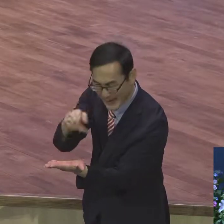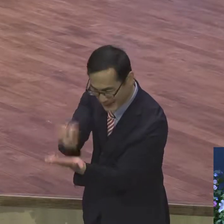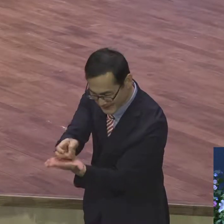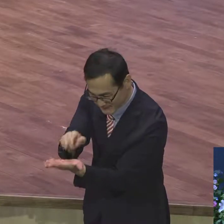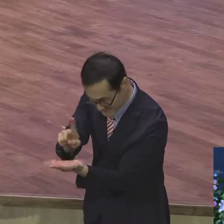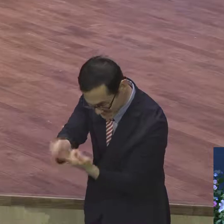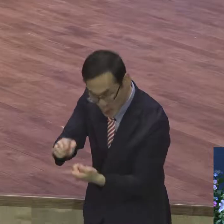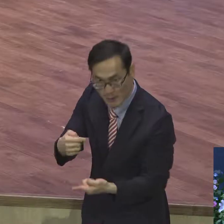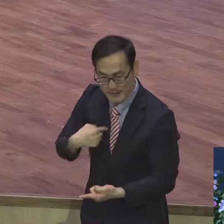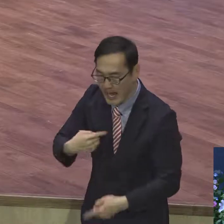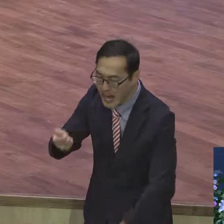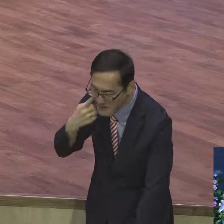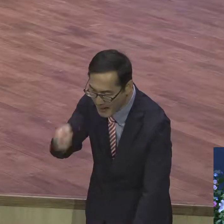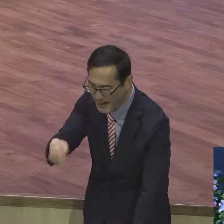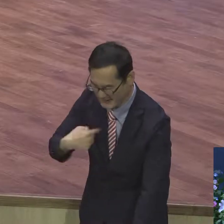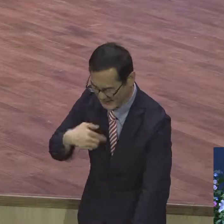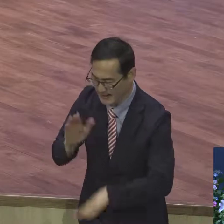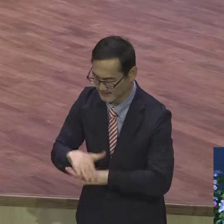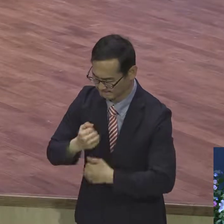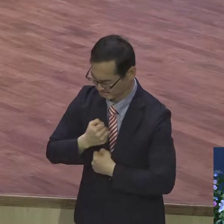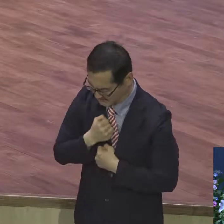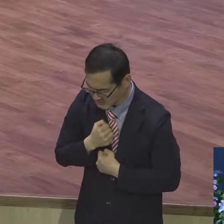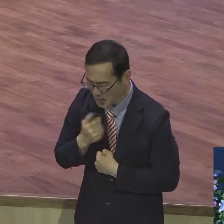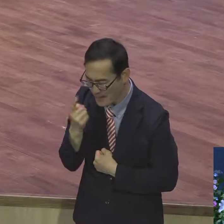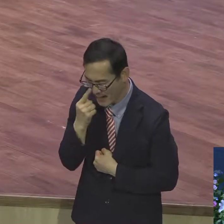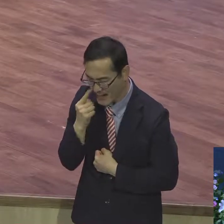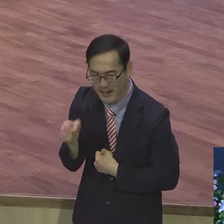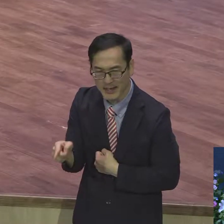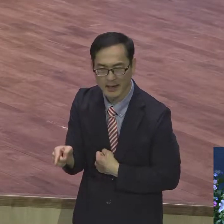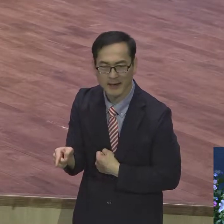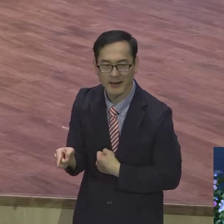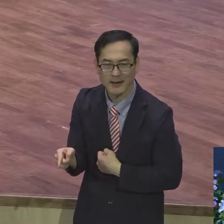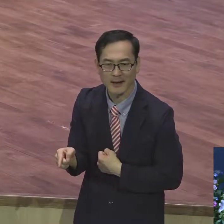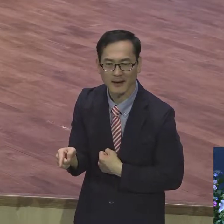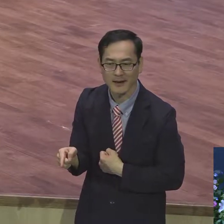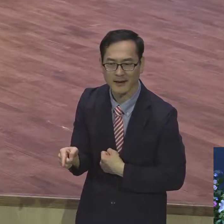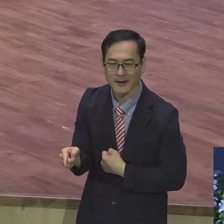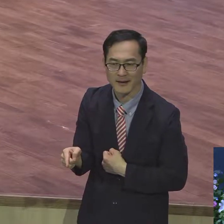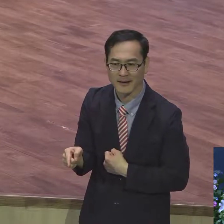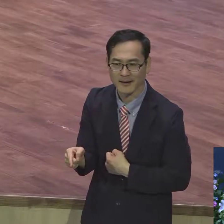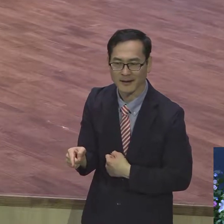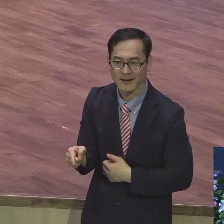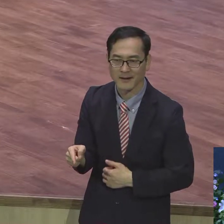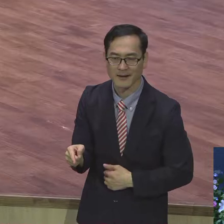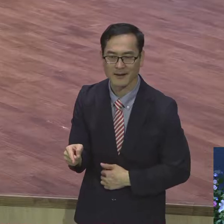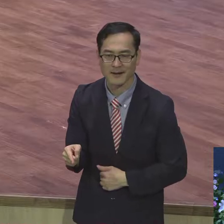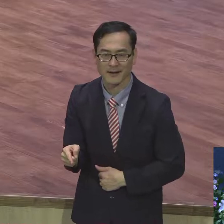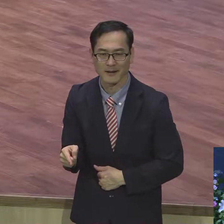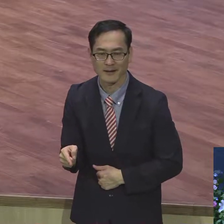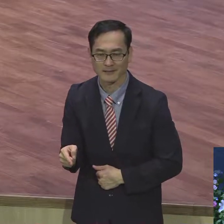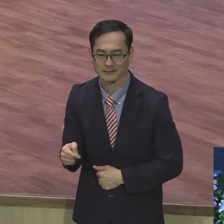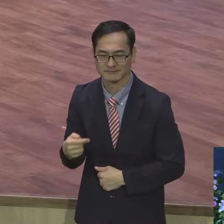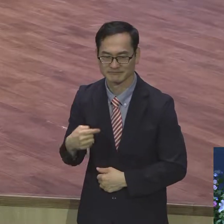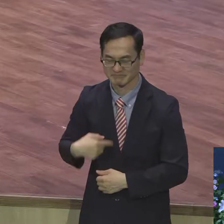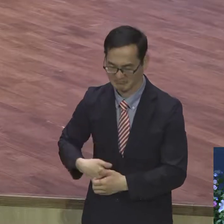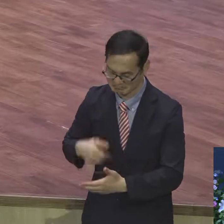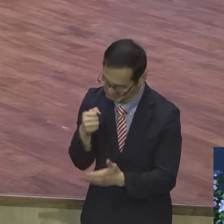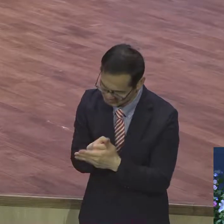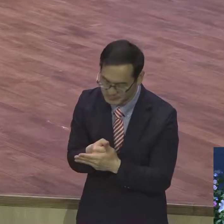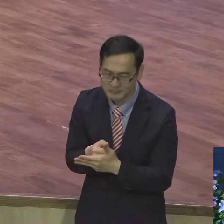실력으로 내가 천국에 가겠다. 이렇게 굳은 결심을 했습니다. 그래서